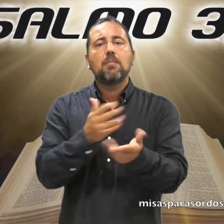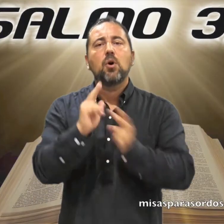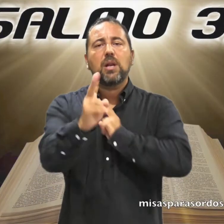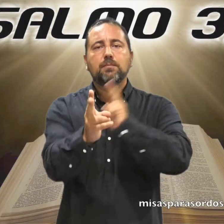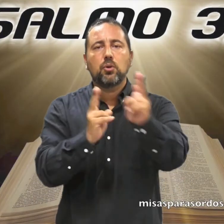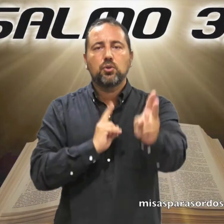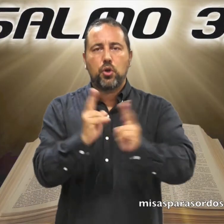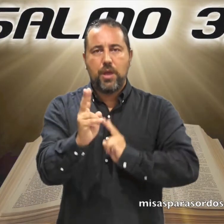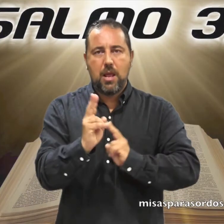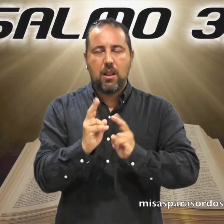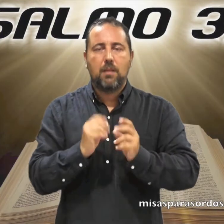Salmo responsorial